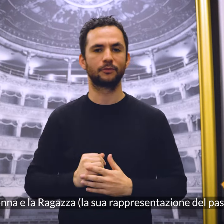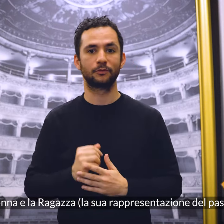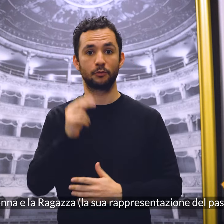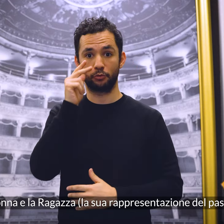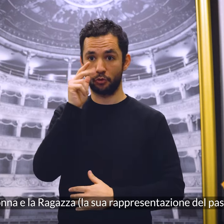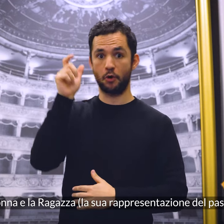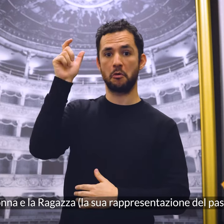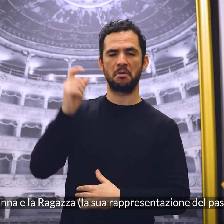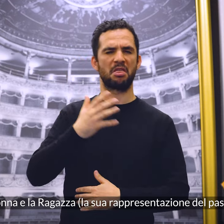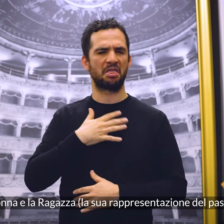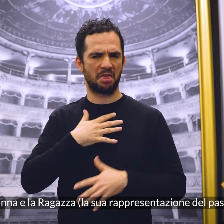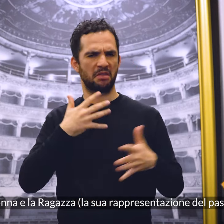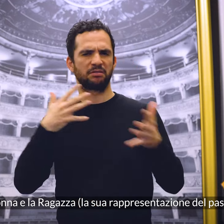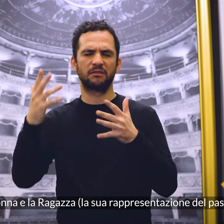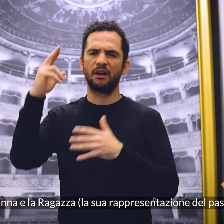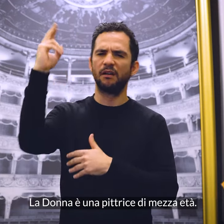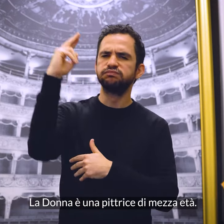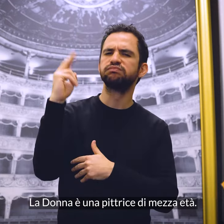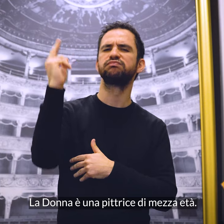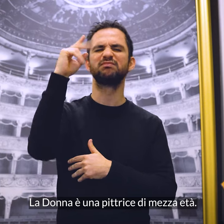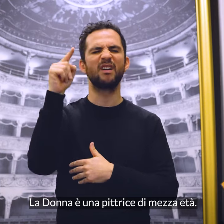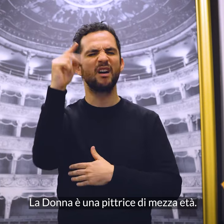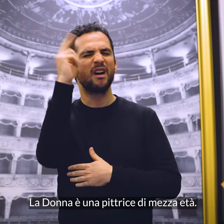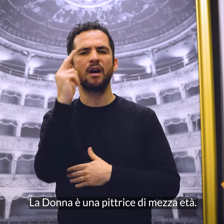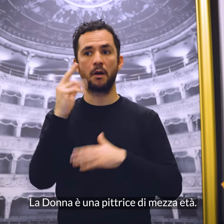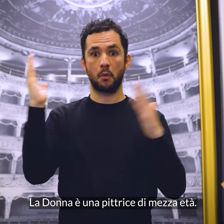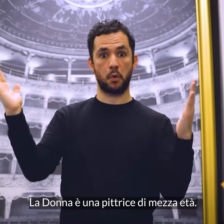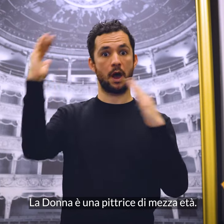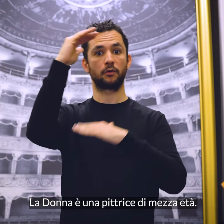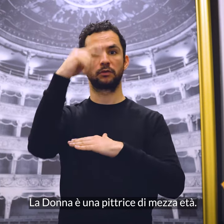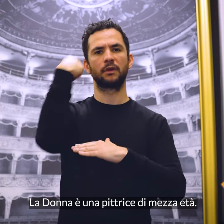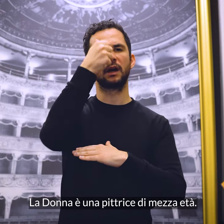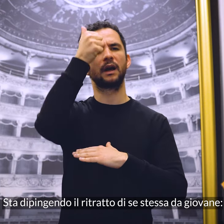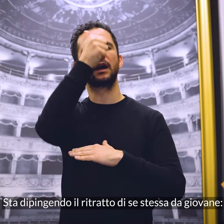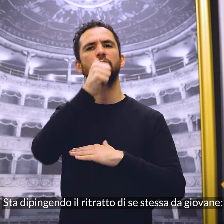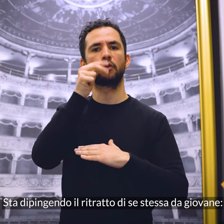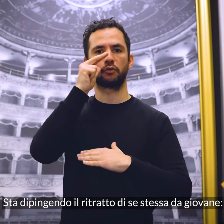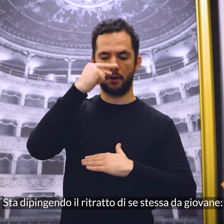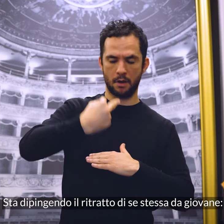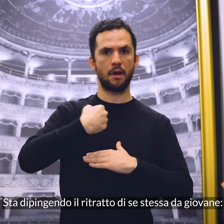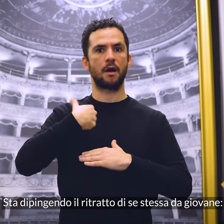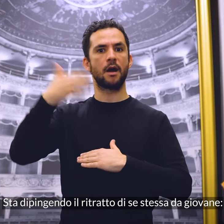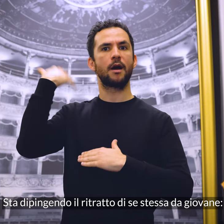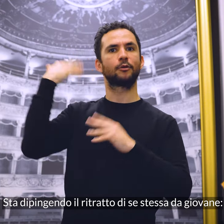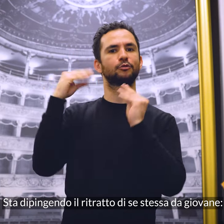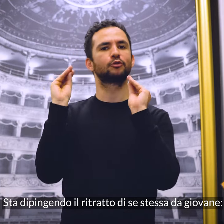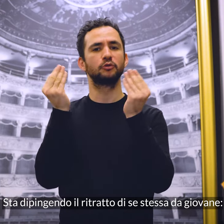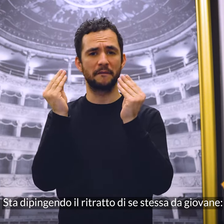sua rappresentazione del passato. La donna è una pittrice di mezza età, sta dipingendo il ritratto di se stessa da